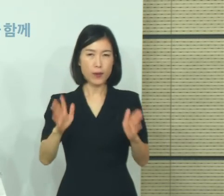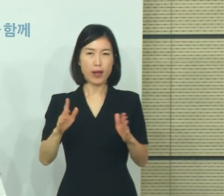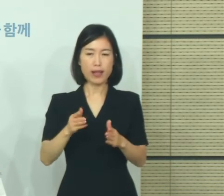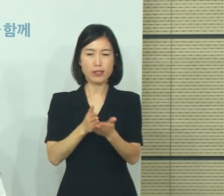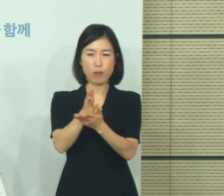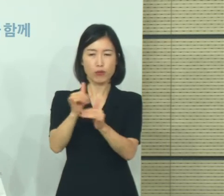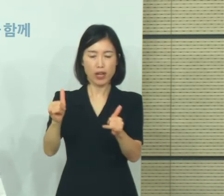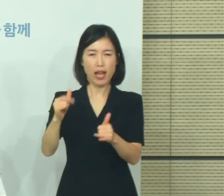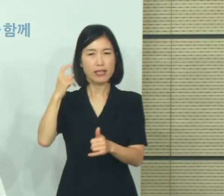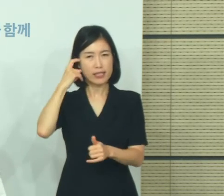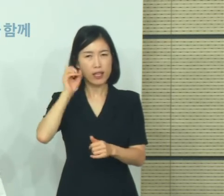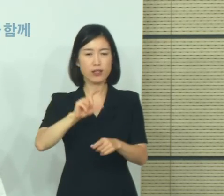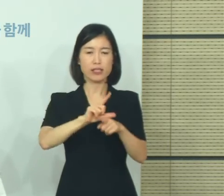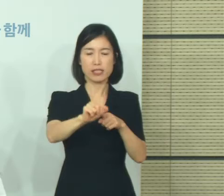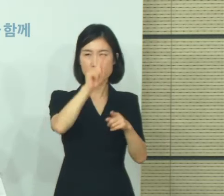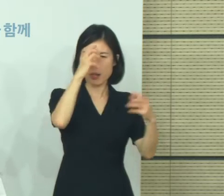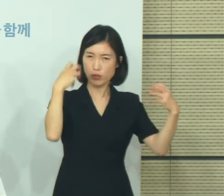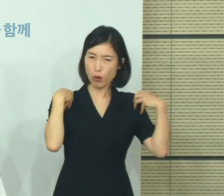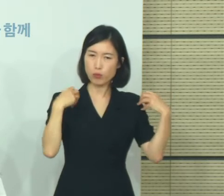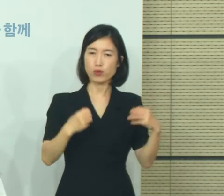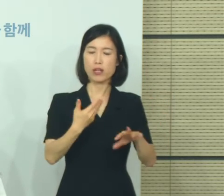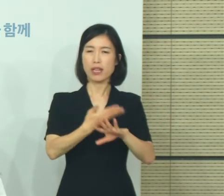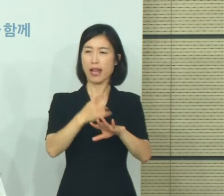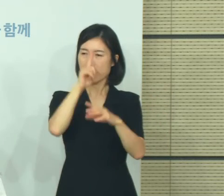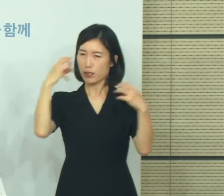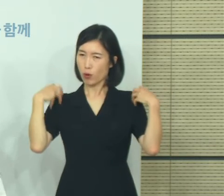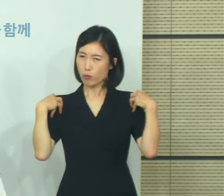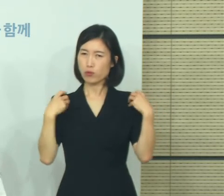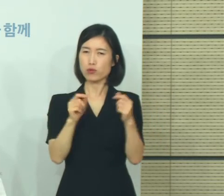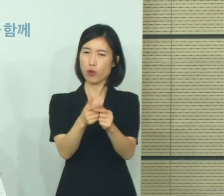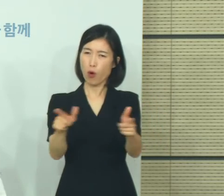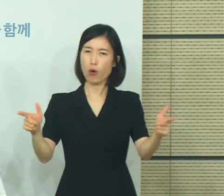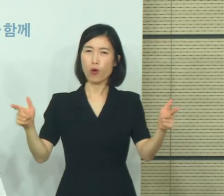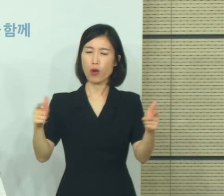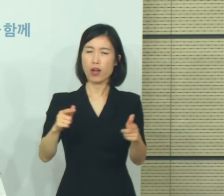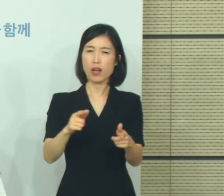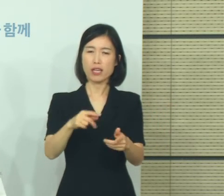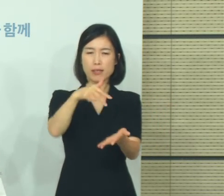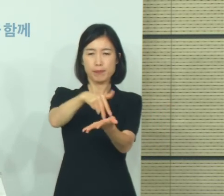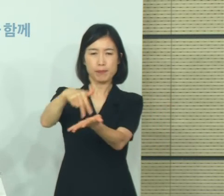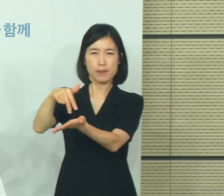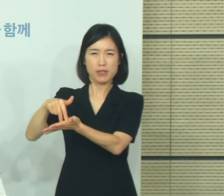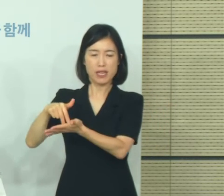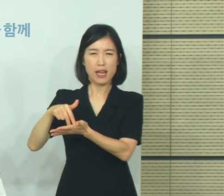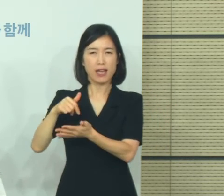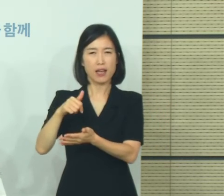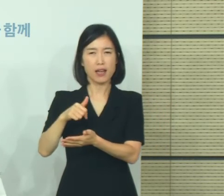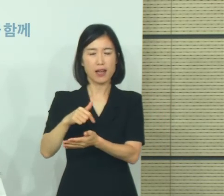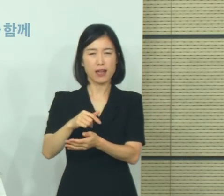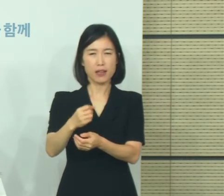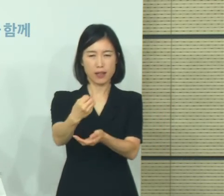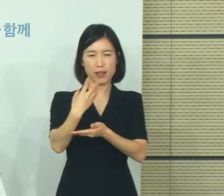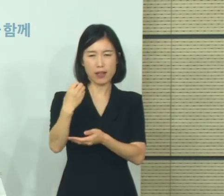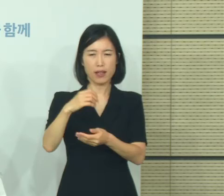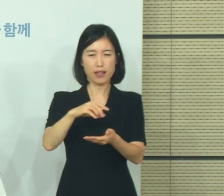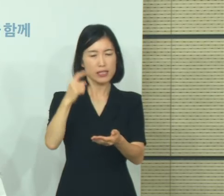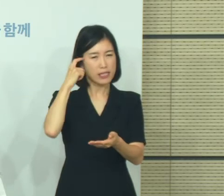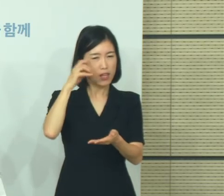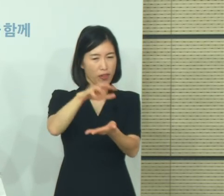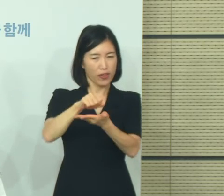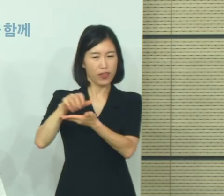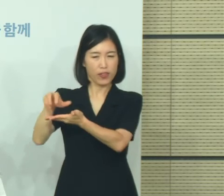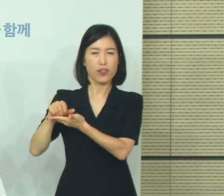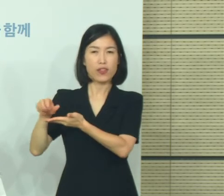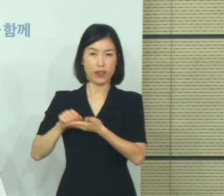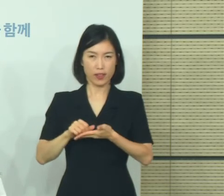지자체 의견들 그다음에 타 부처에 관련되는 부처에 관한 의견들을 충분하게 수렴을 한 후에